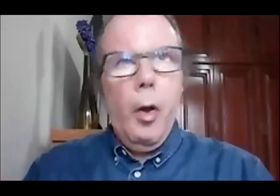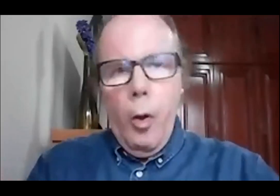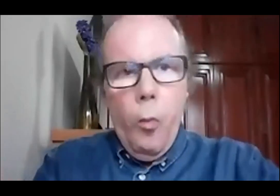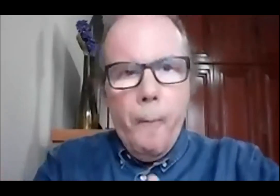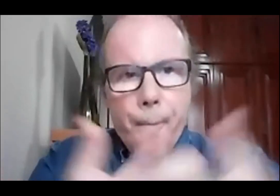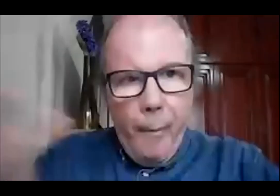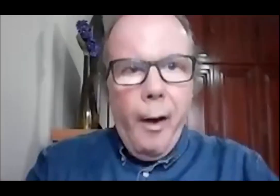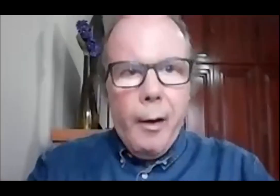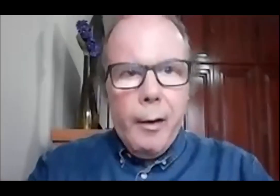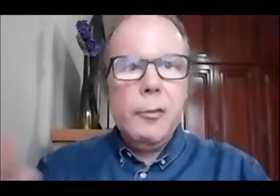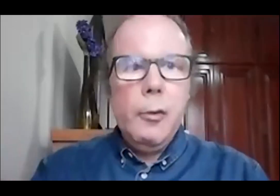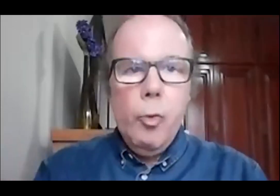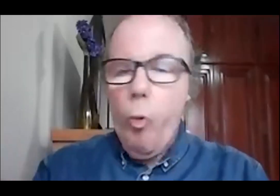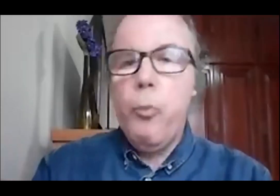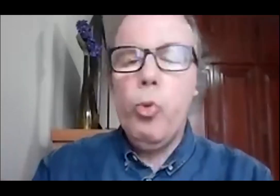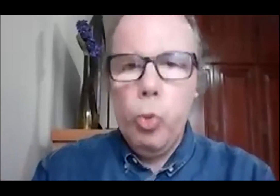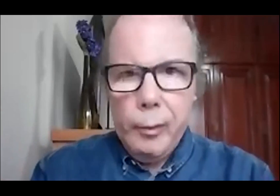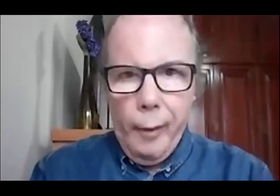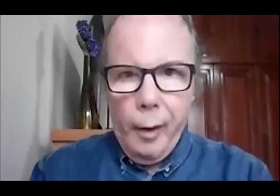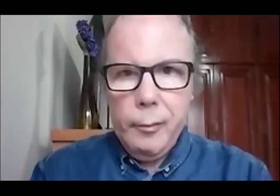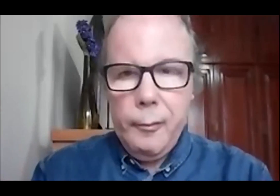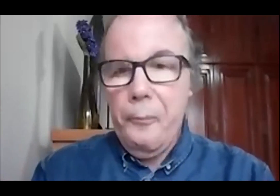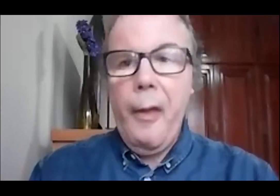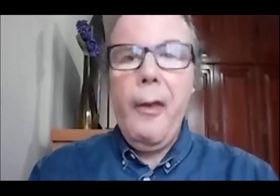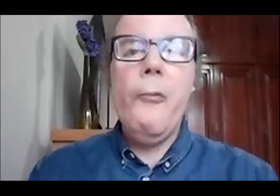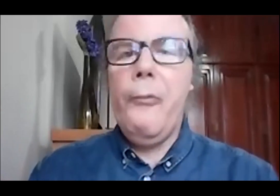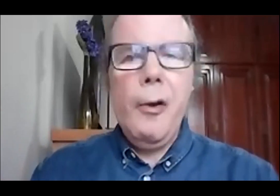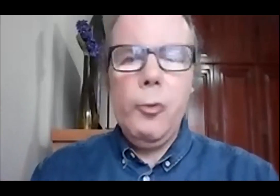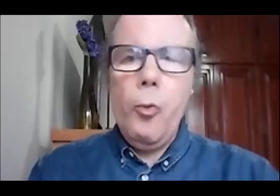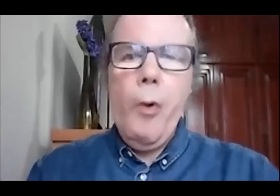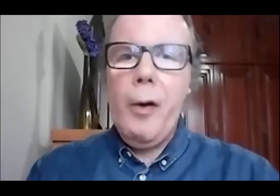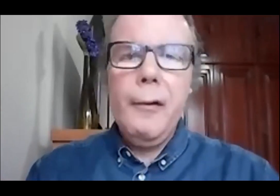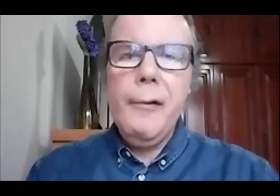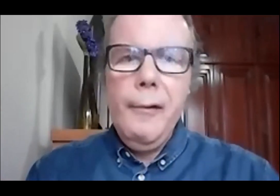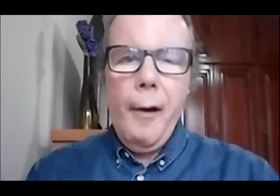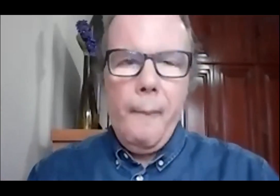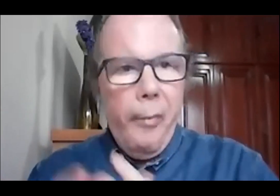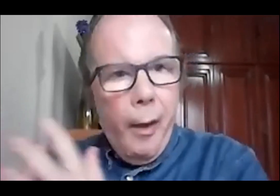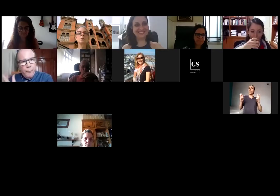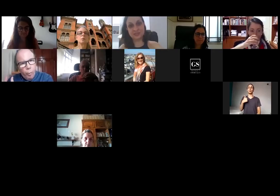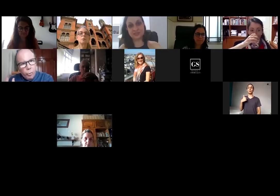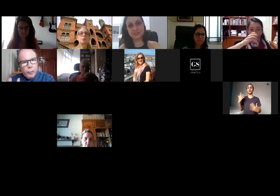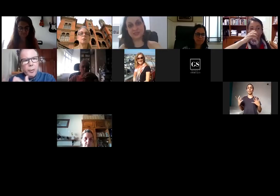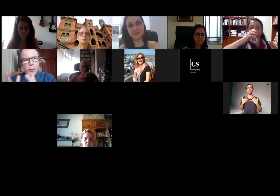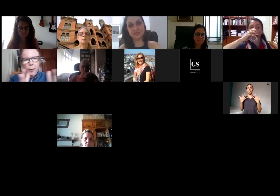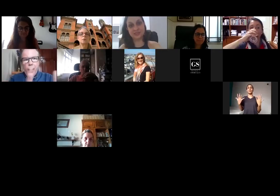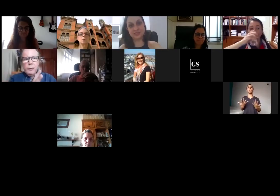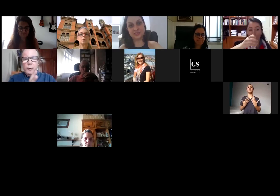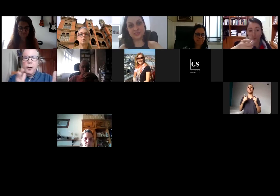um março de oportunidades. Eu vejo com alegria a